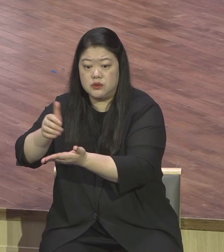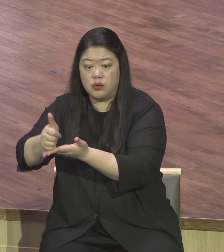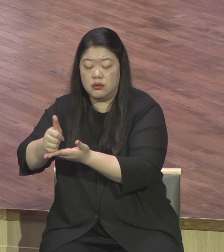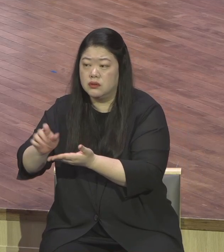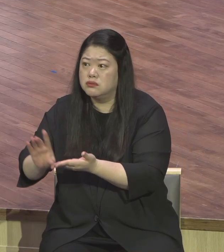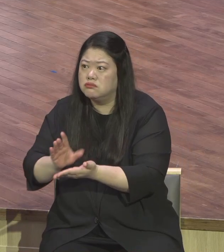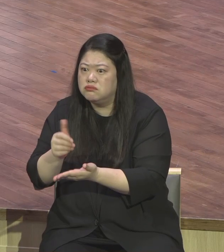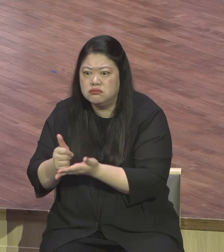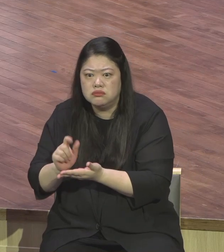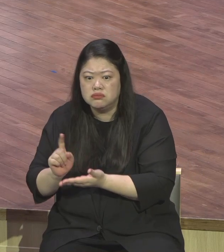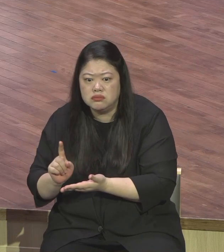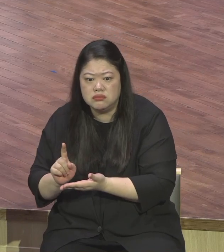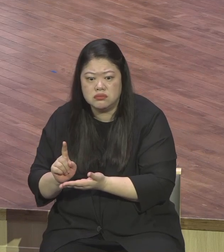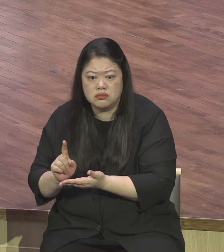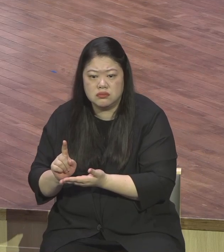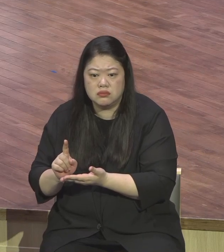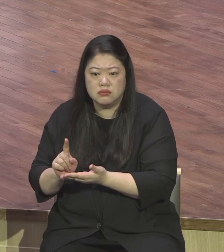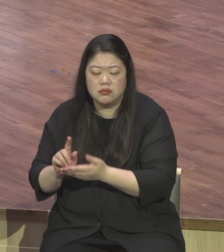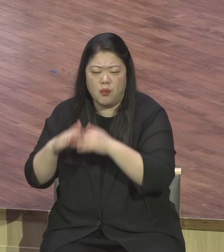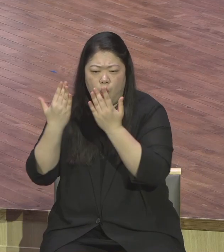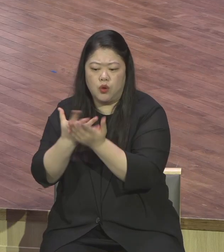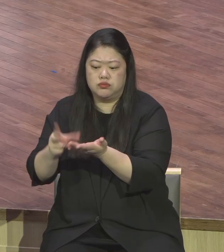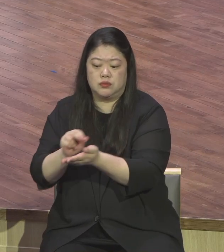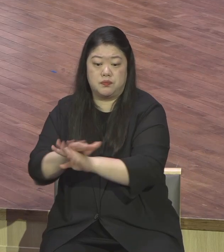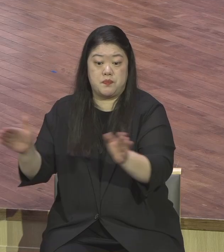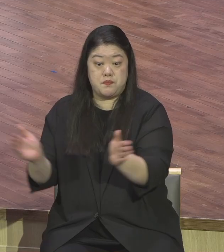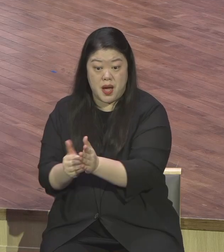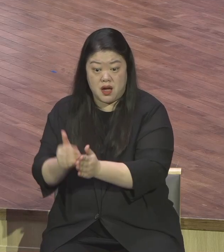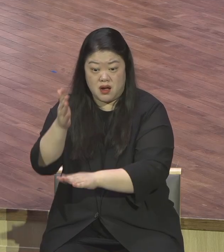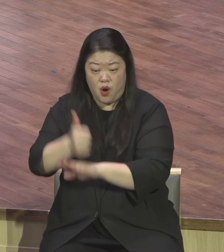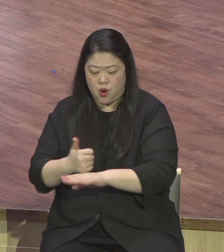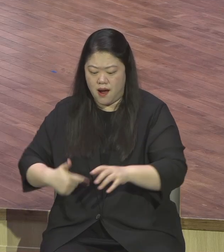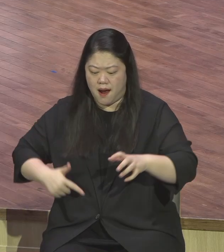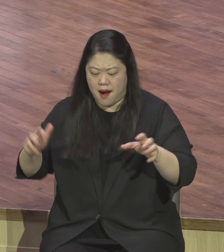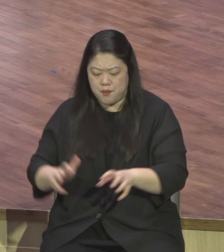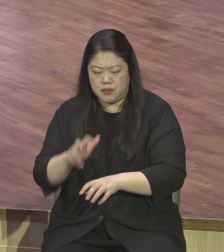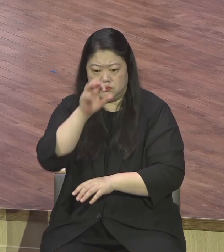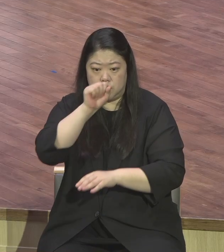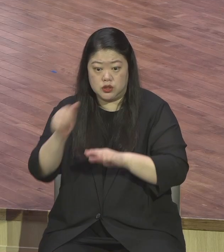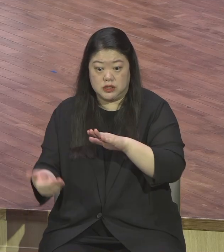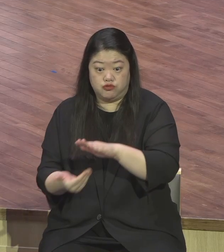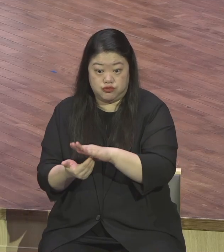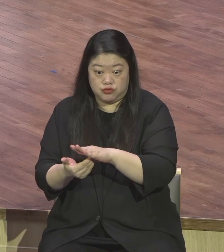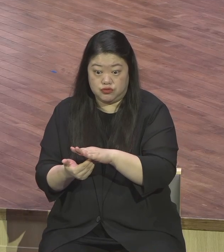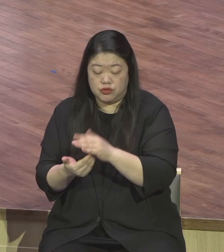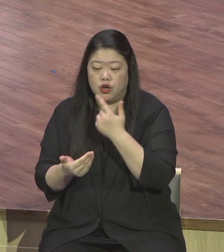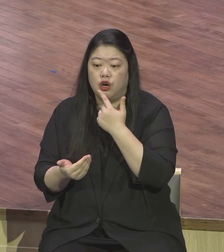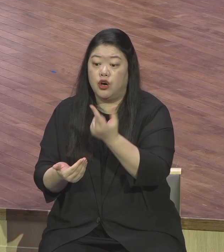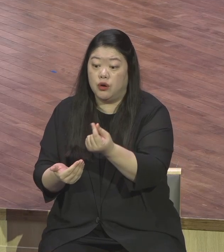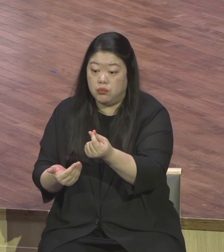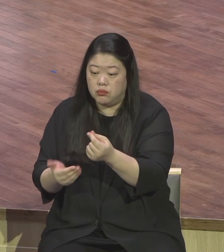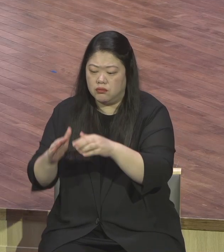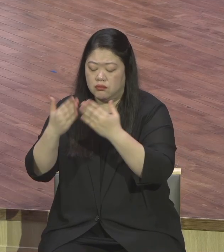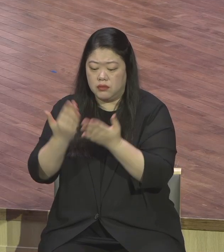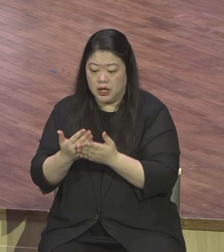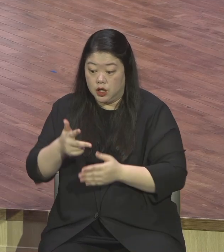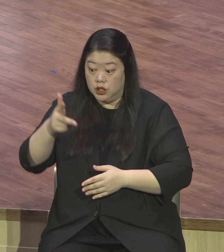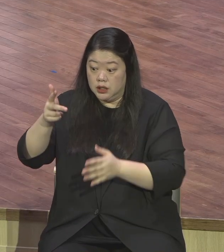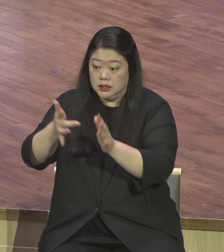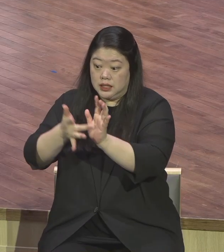생각이야 합력하여 선을 이루는 이라 모든 문제 해결자라 라는 사실 이